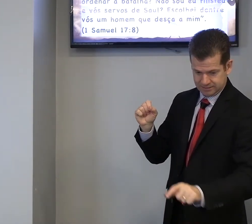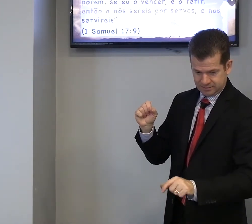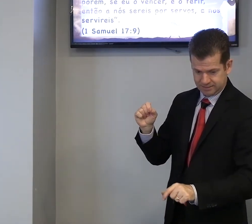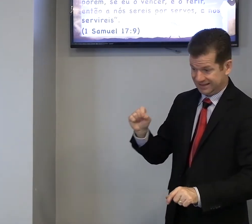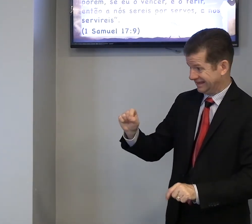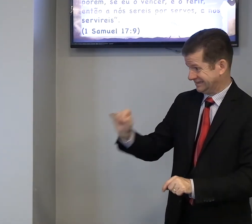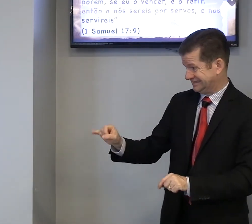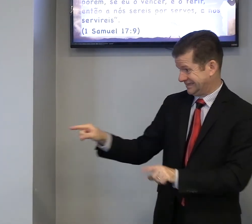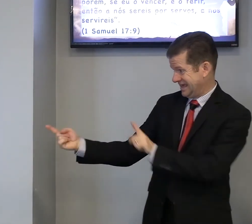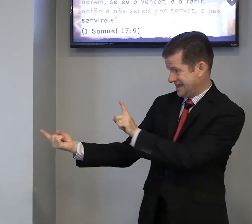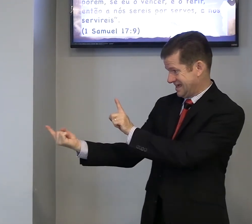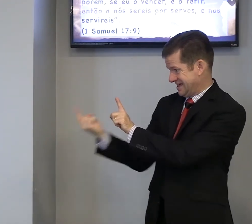se,